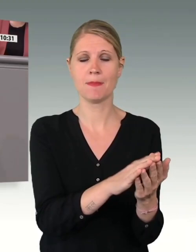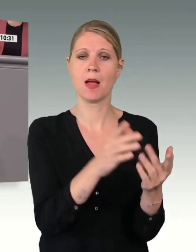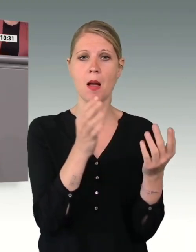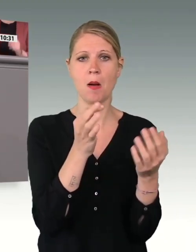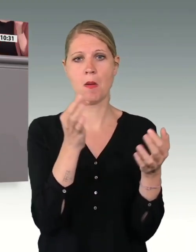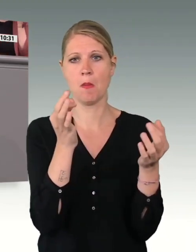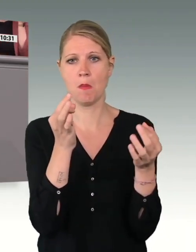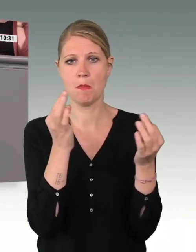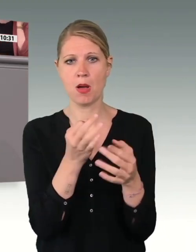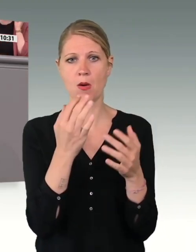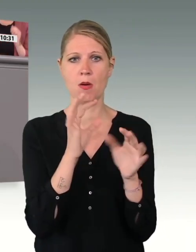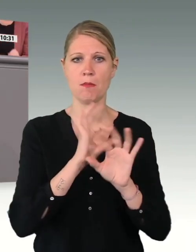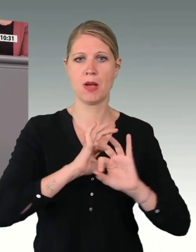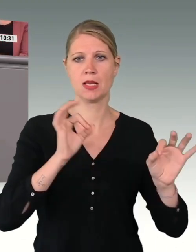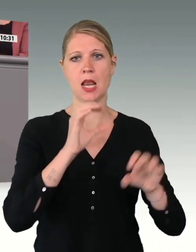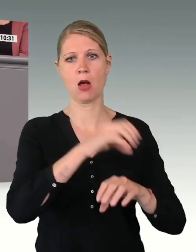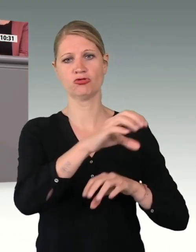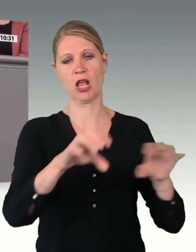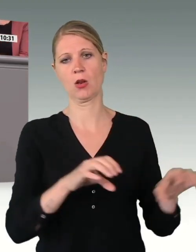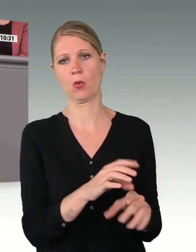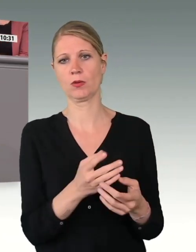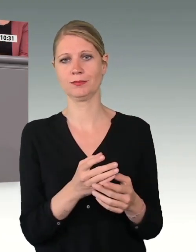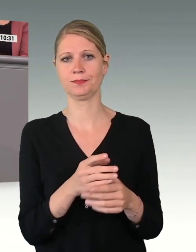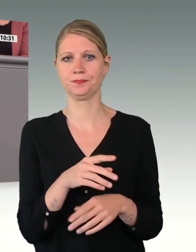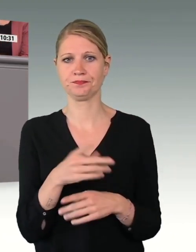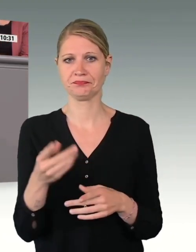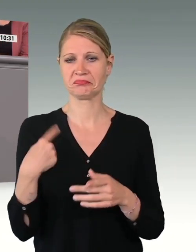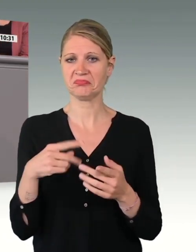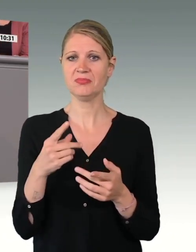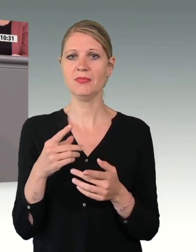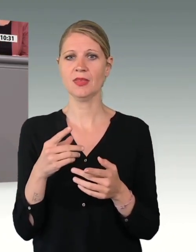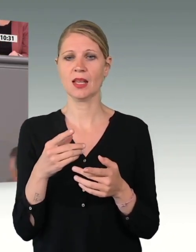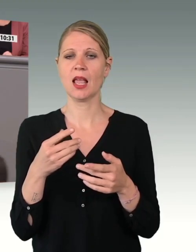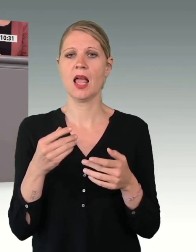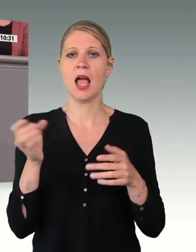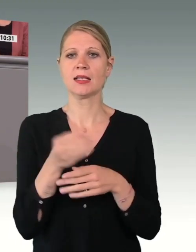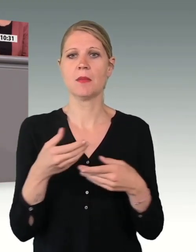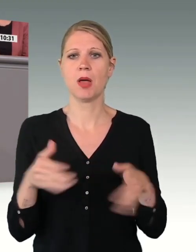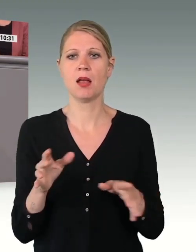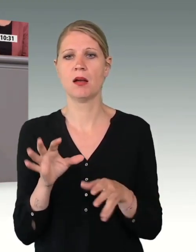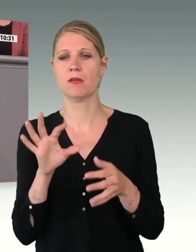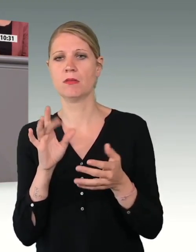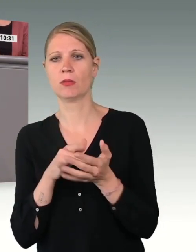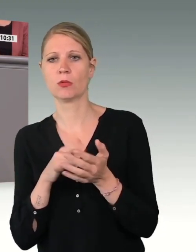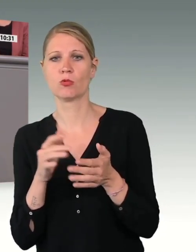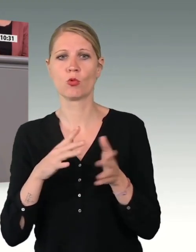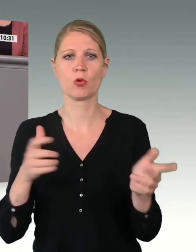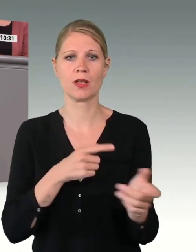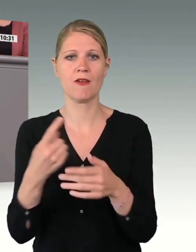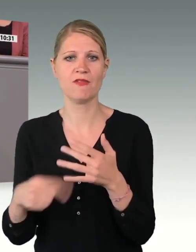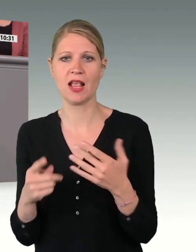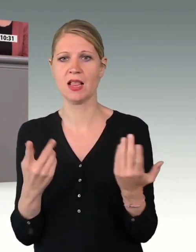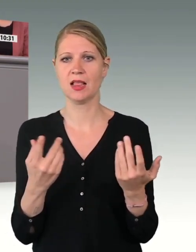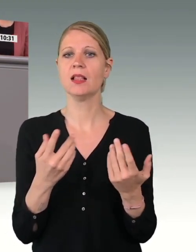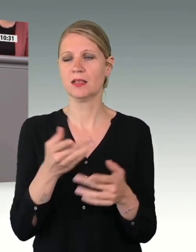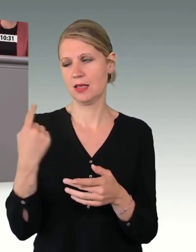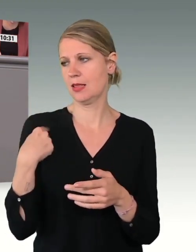bei der Einsatzbereitschaft von Großgeräten haben wir in letzter Zeit bereits ausführlich diskutiert. Vom Anspruch Train as you fight ist die